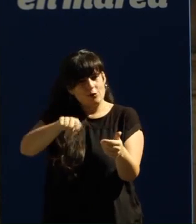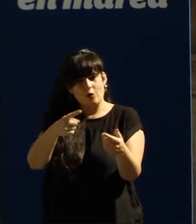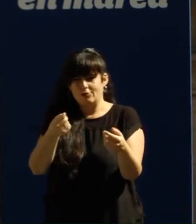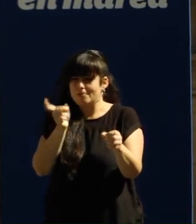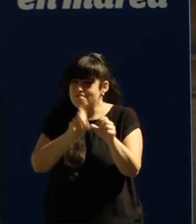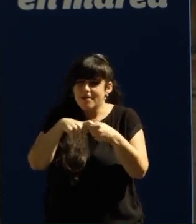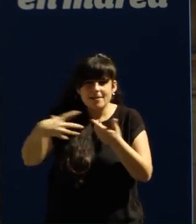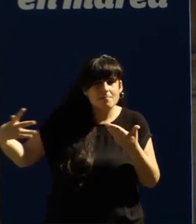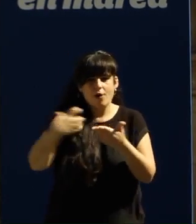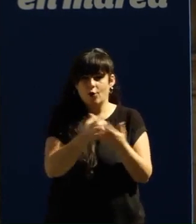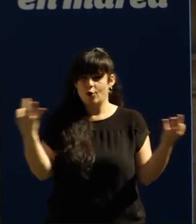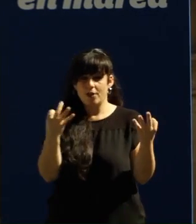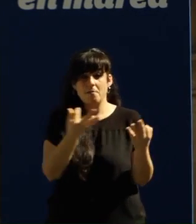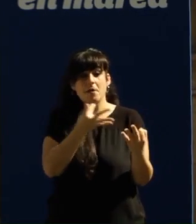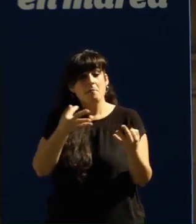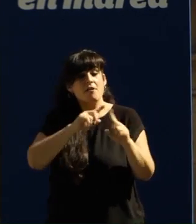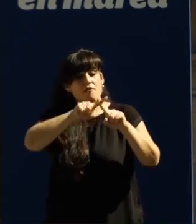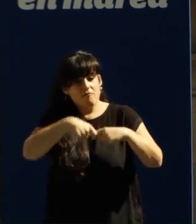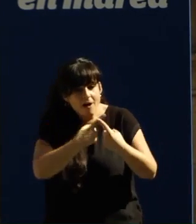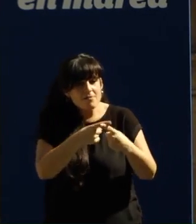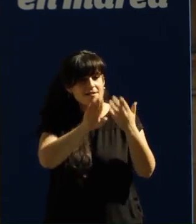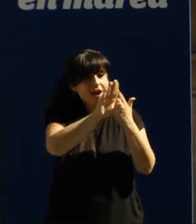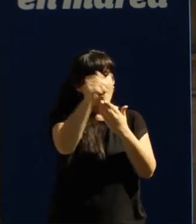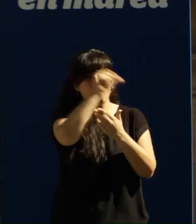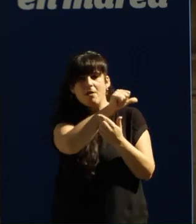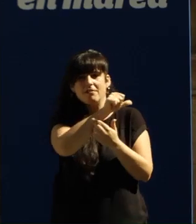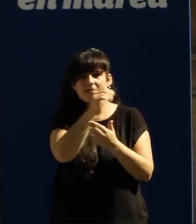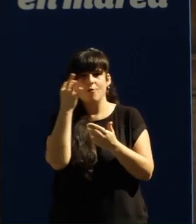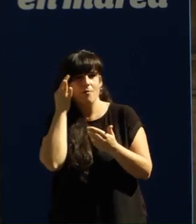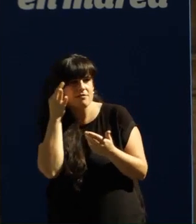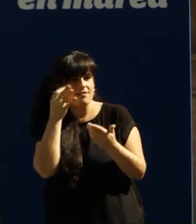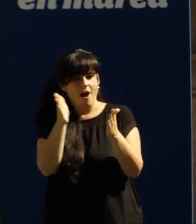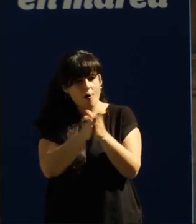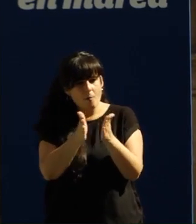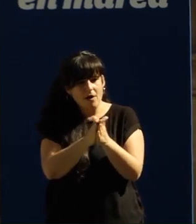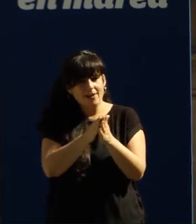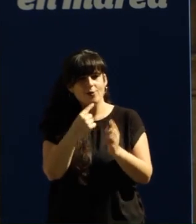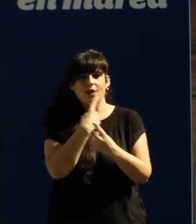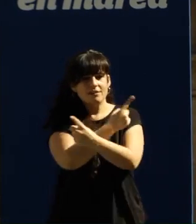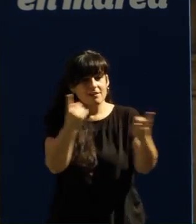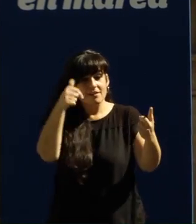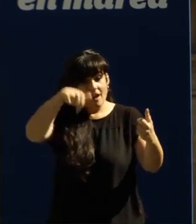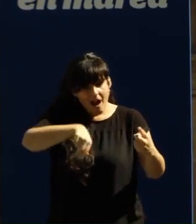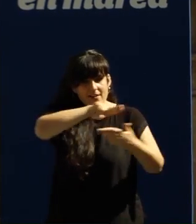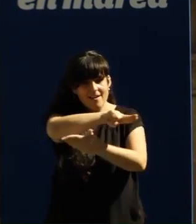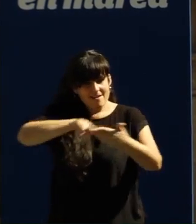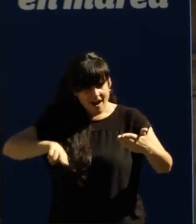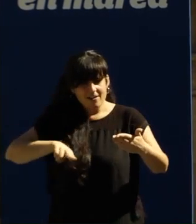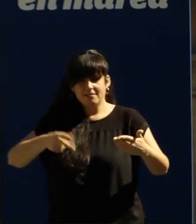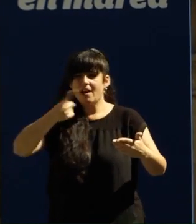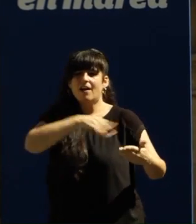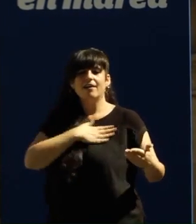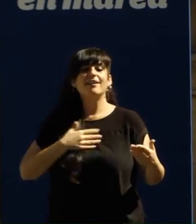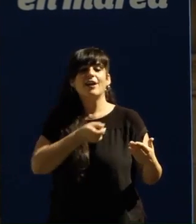todos e todas temos que falar cos nosas familias cos nosas veciñas cos nosas amigas cos nosas compañeros de traballo e decirlle que a Galicia que queremos todos e todas